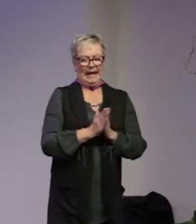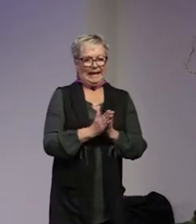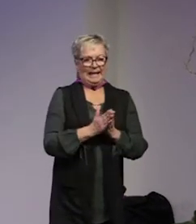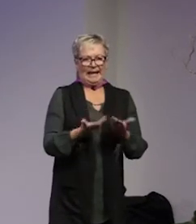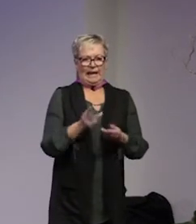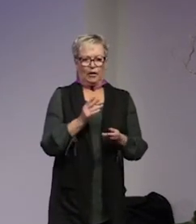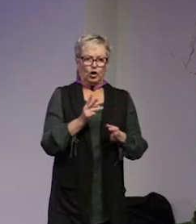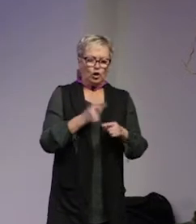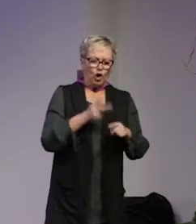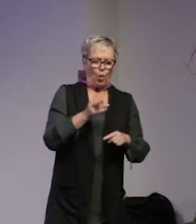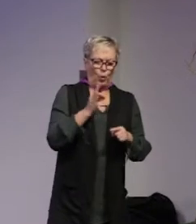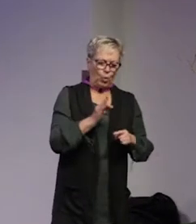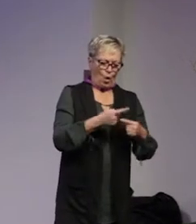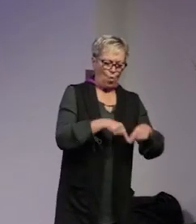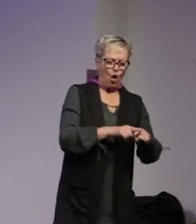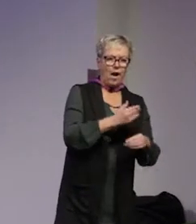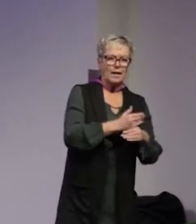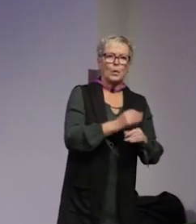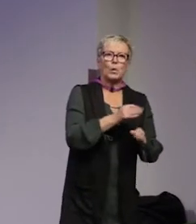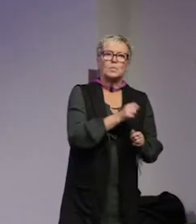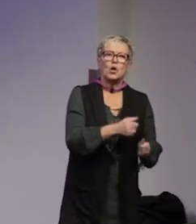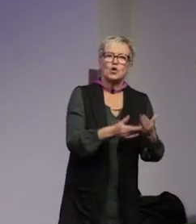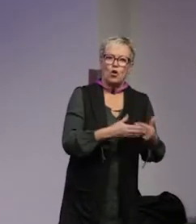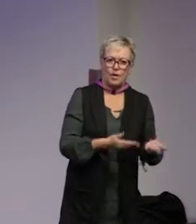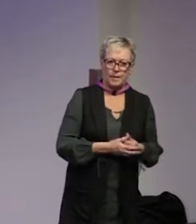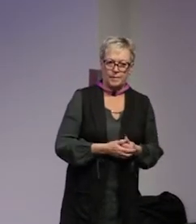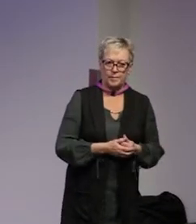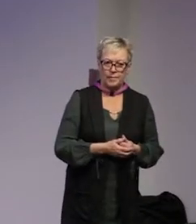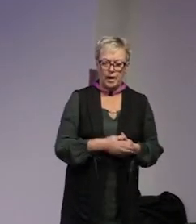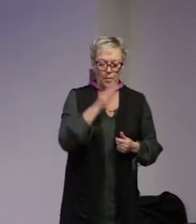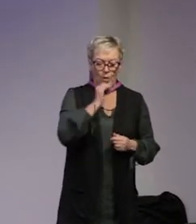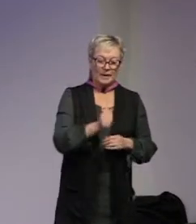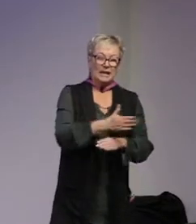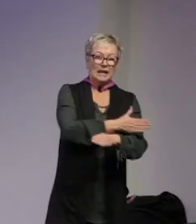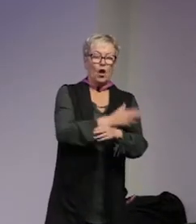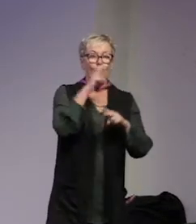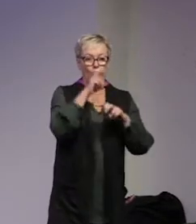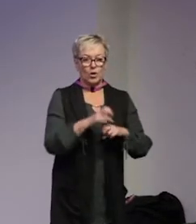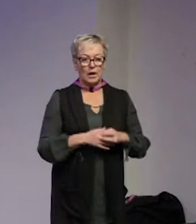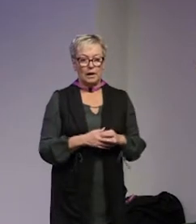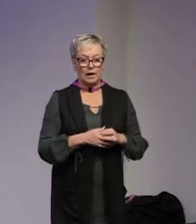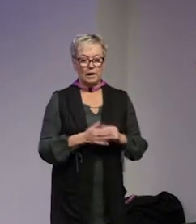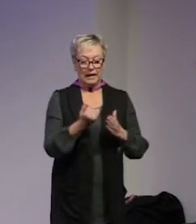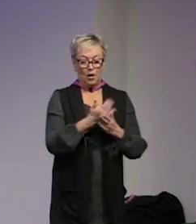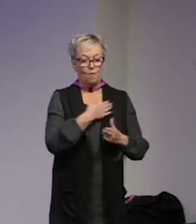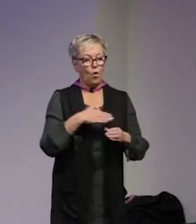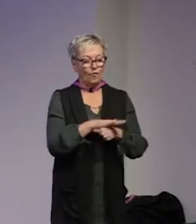hur de lokala aktörerna ska agera När jag pratar om tidigare forskning så kan jag nämna att inom våra